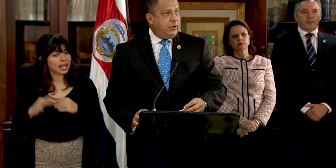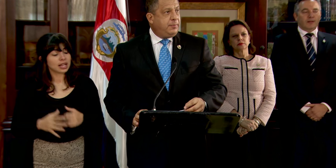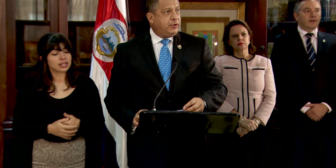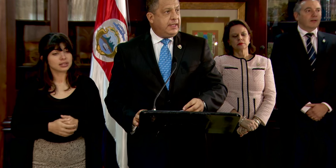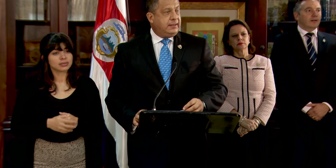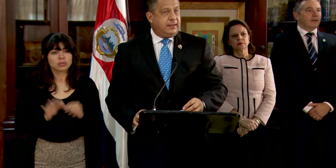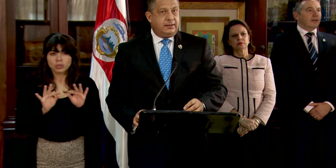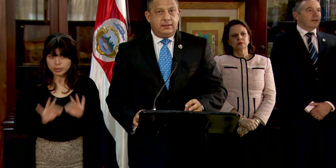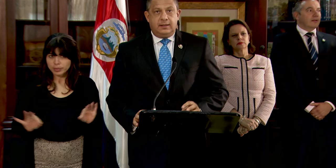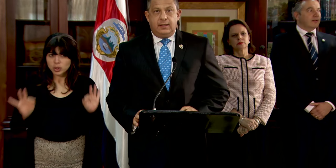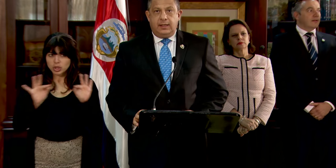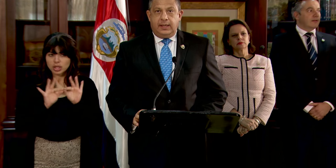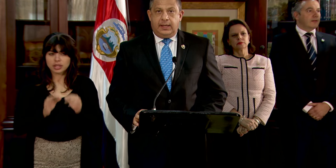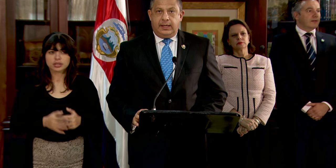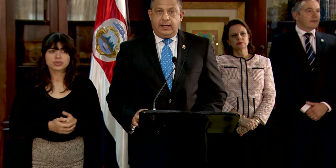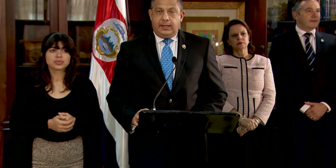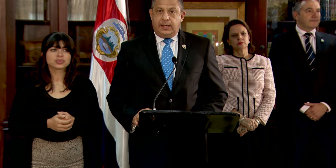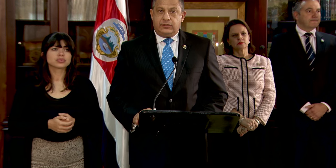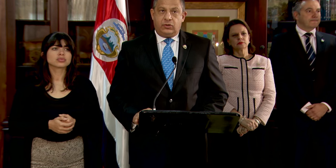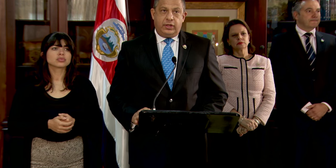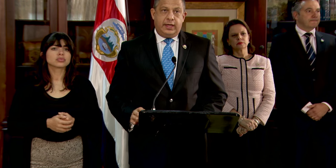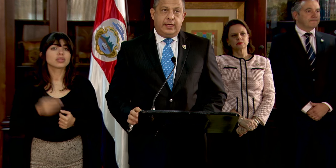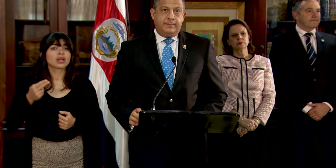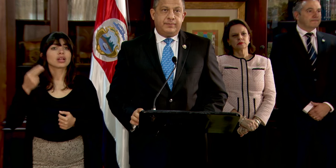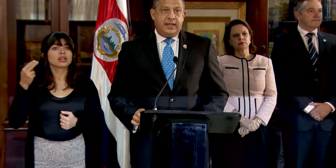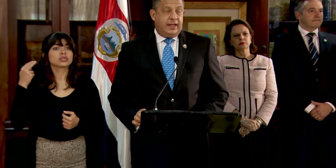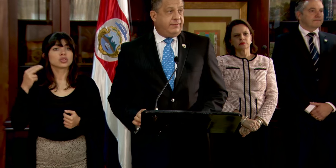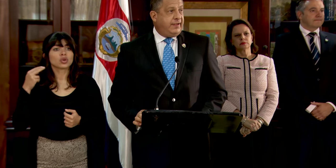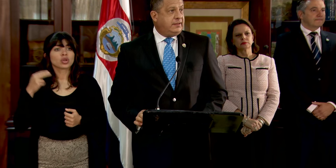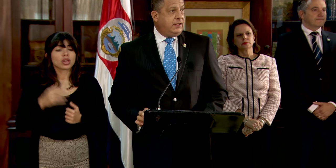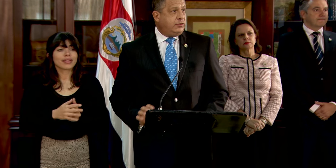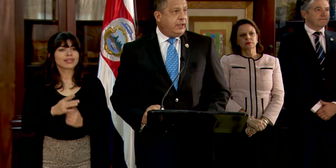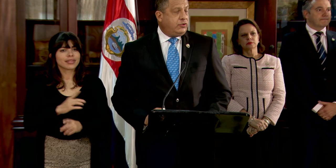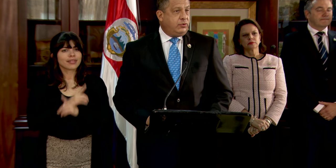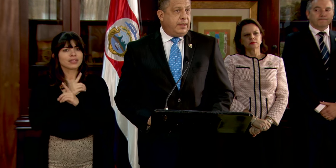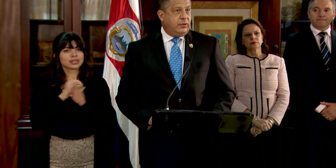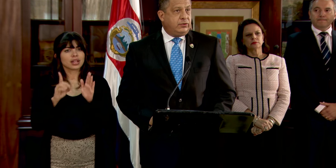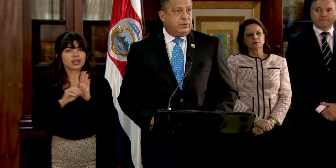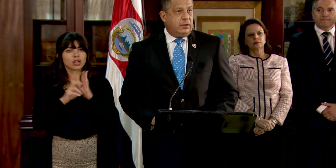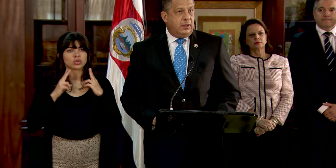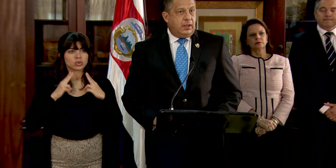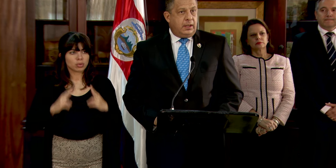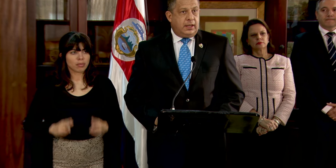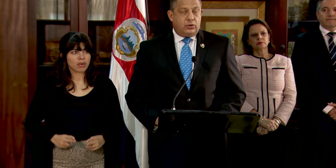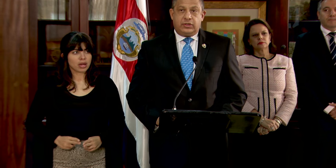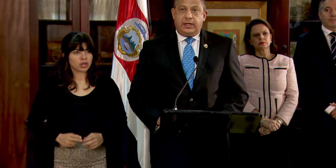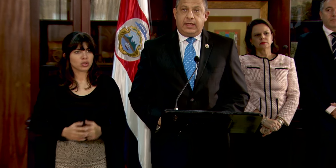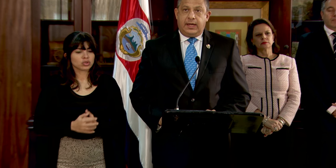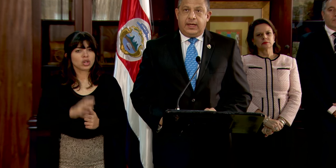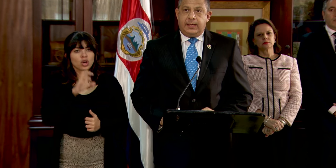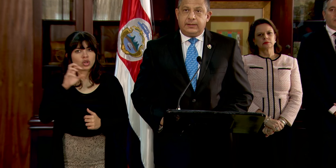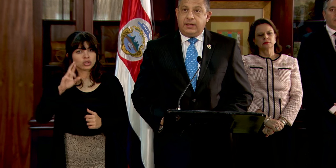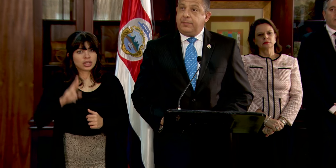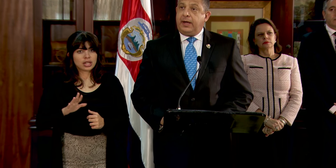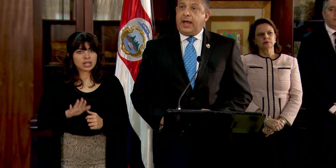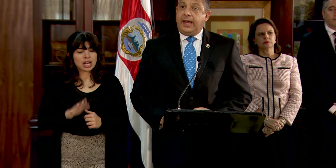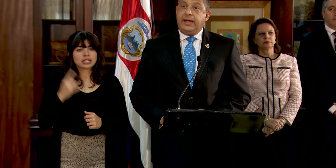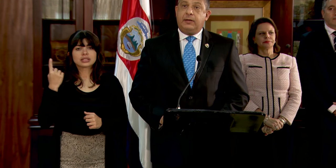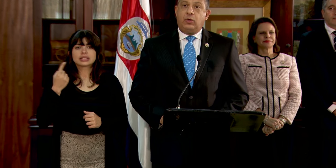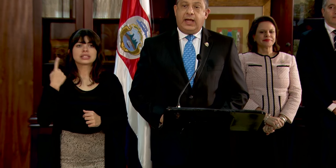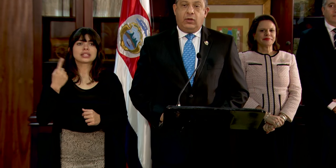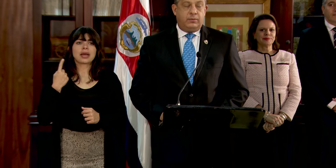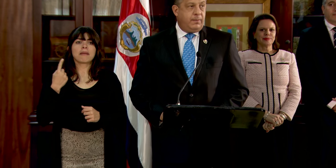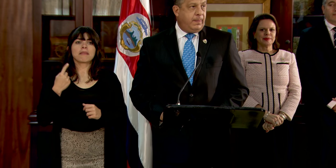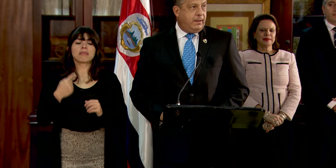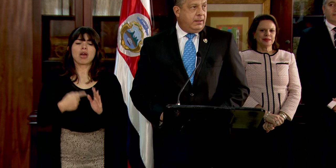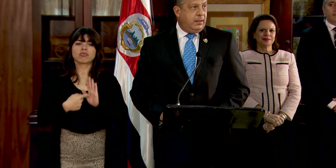muy importante, en la historia de la defensa de los derechos humanos que Costa Rica siempre ha